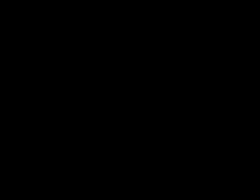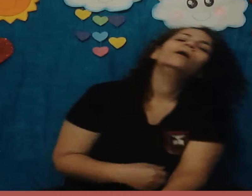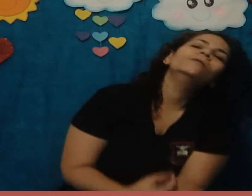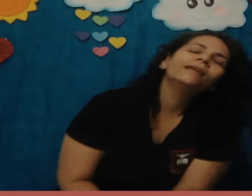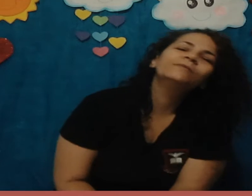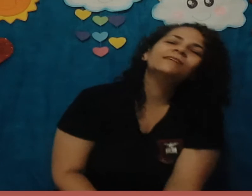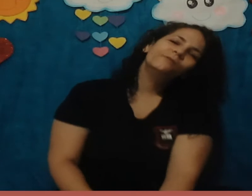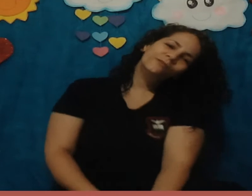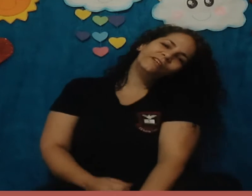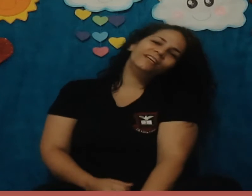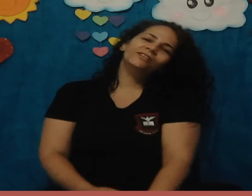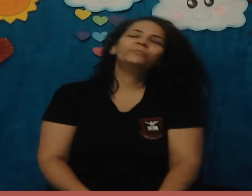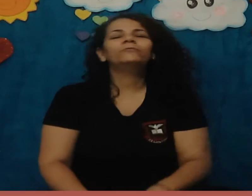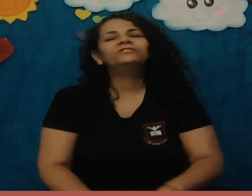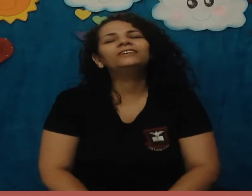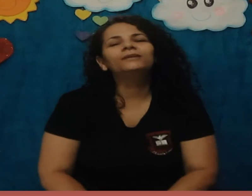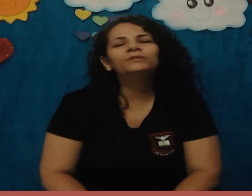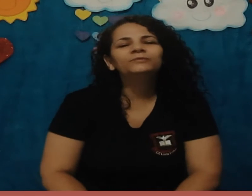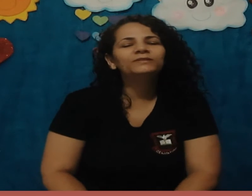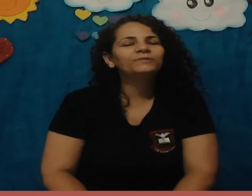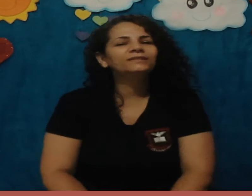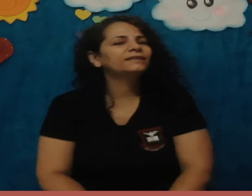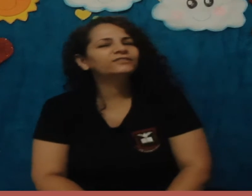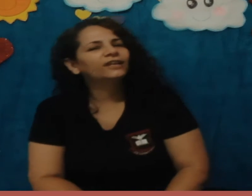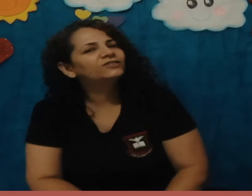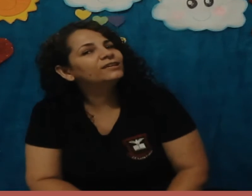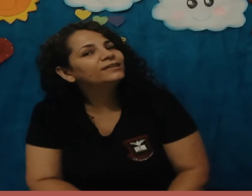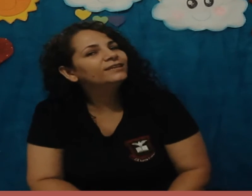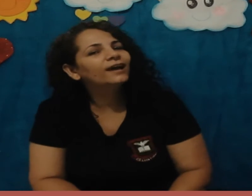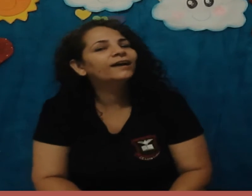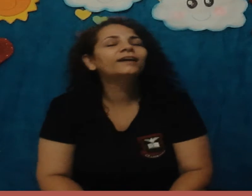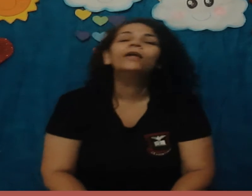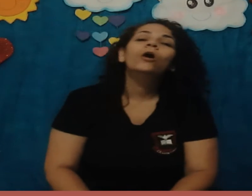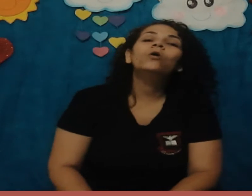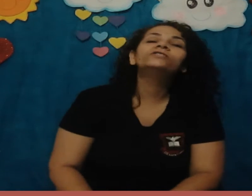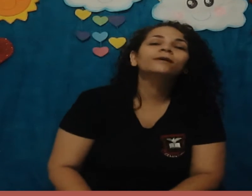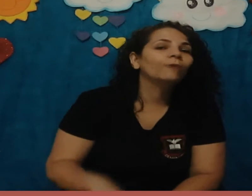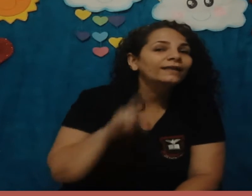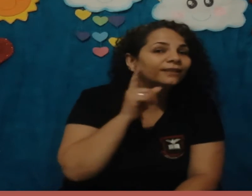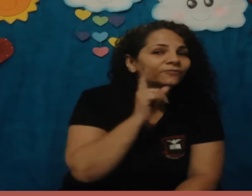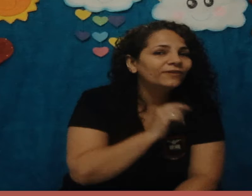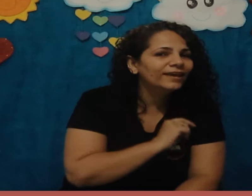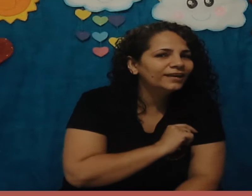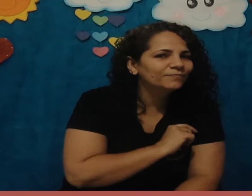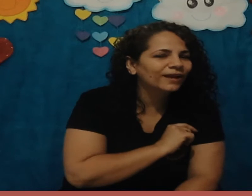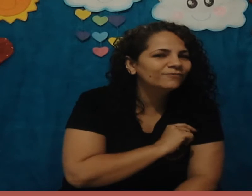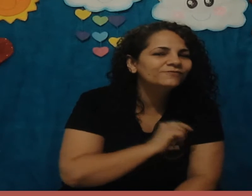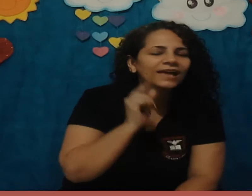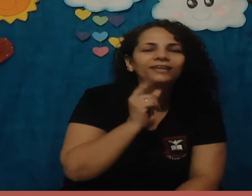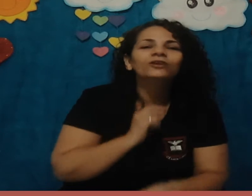Olá meus amores, bom dia príncipes e princesas da tia. Hoje é quarta-feira em pré 1 e nós